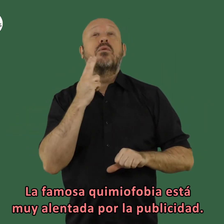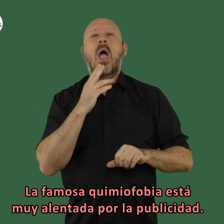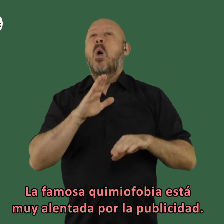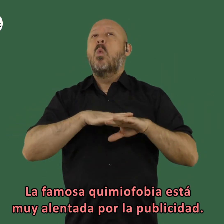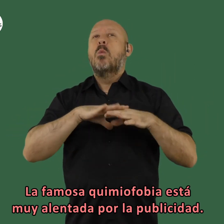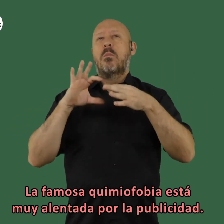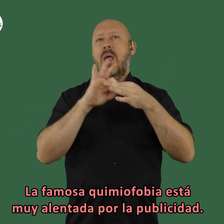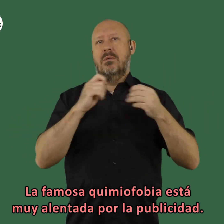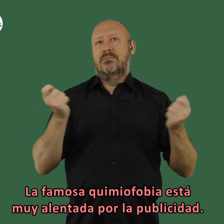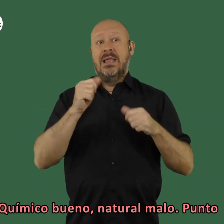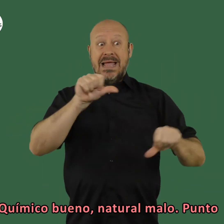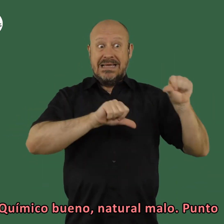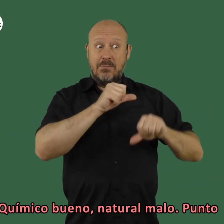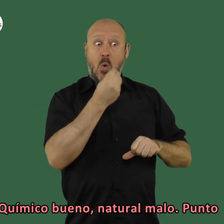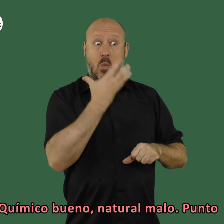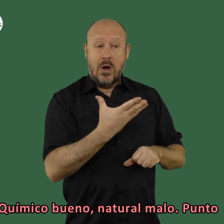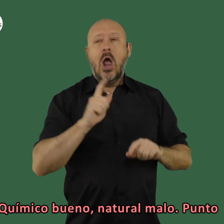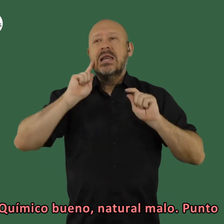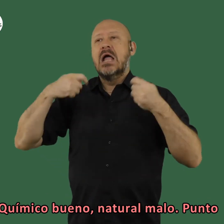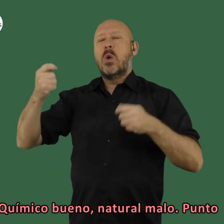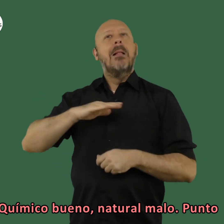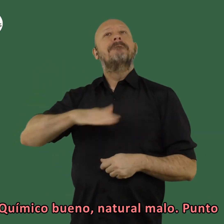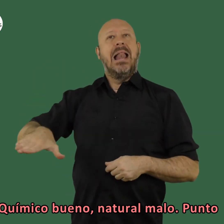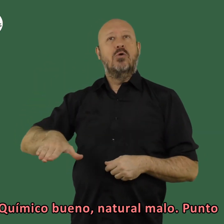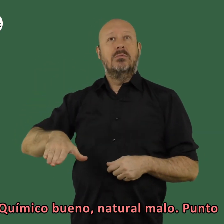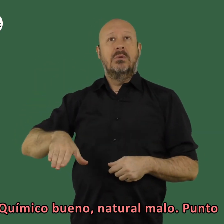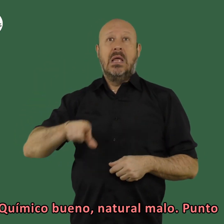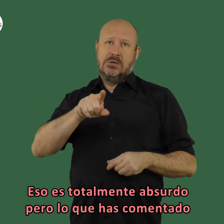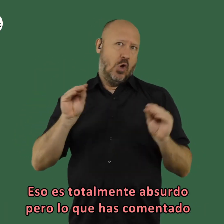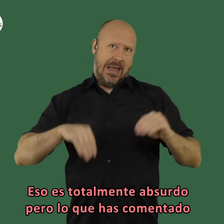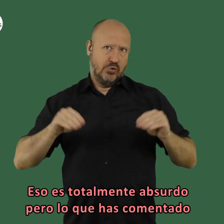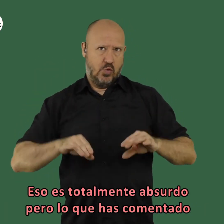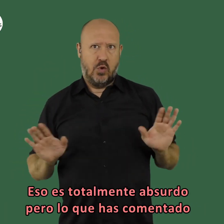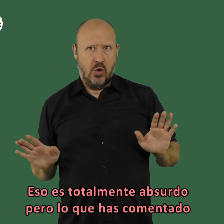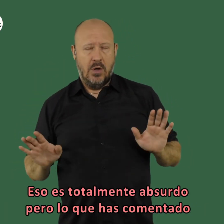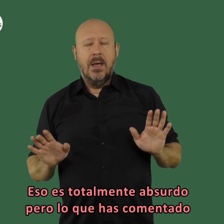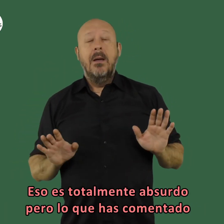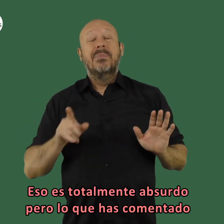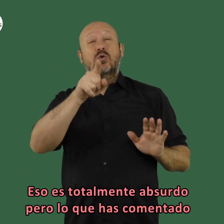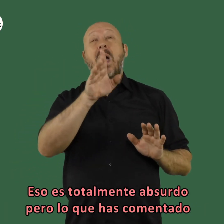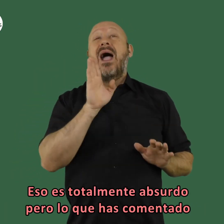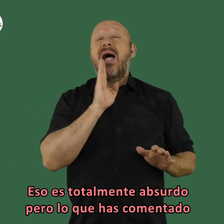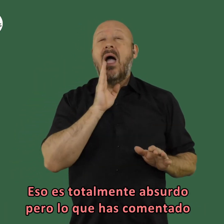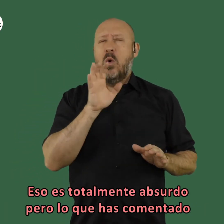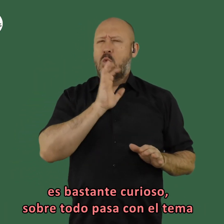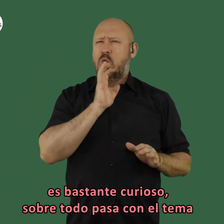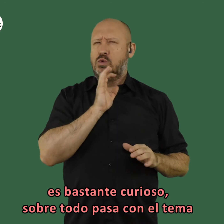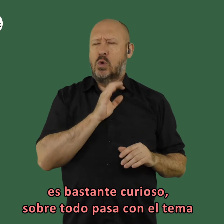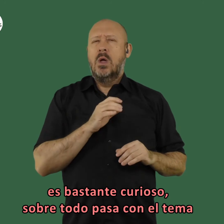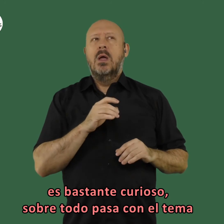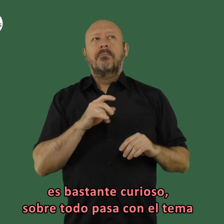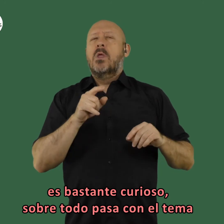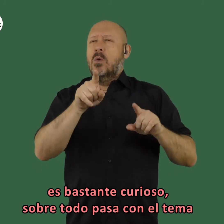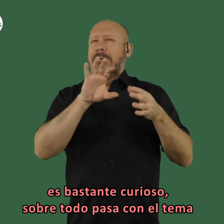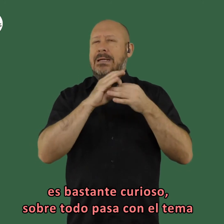está muy alentada por la publicidad químico bueno natural malo eso es totalmente absurdo pero lo que has comentado es